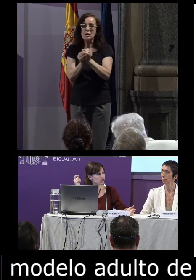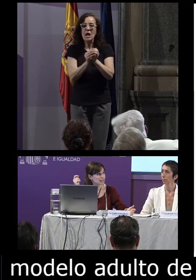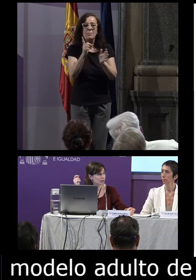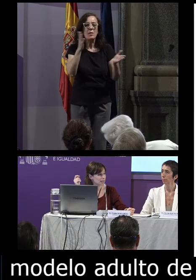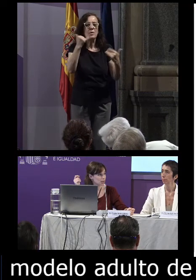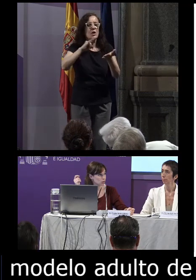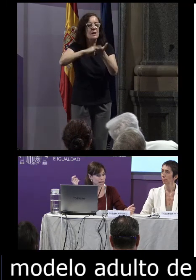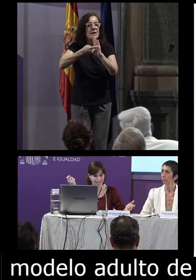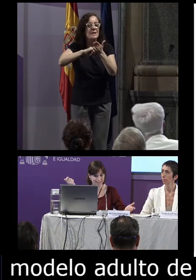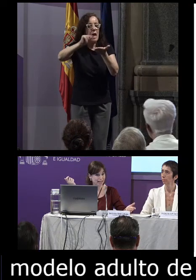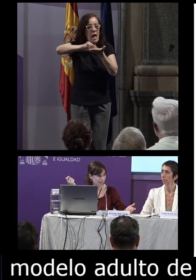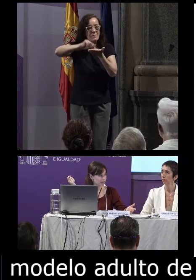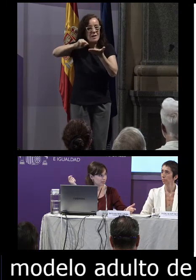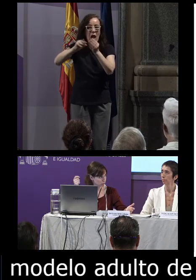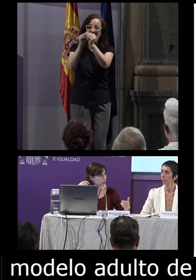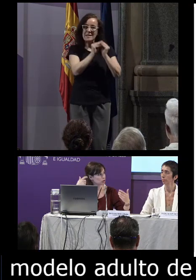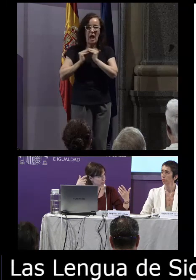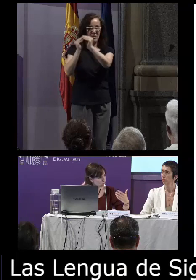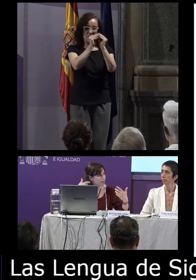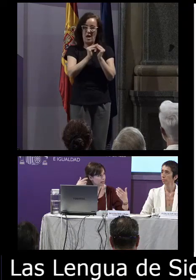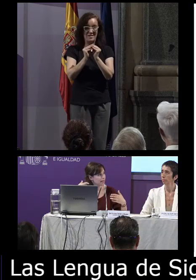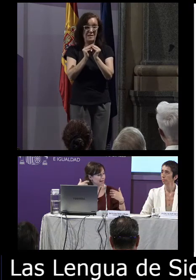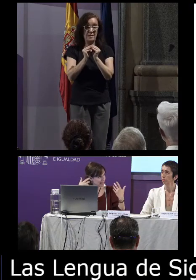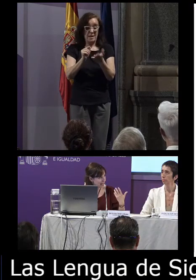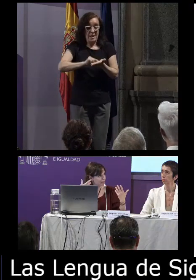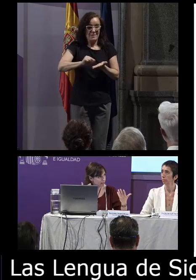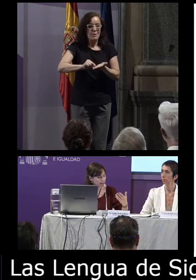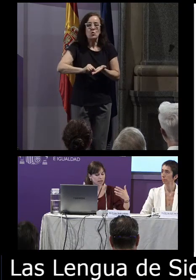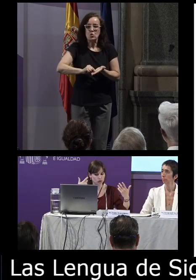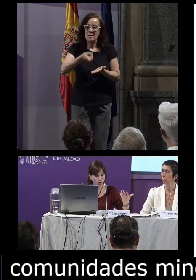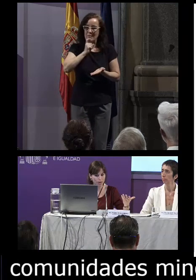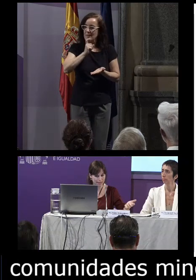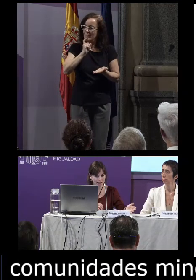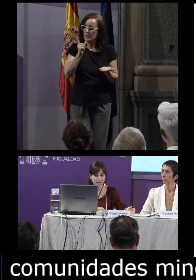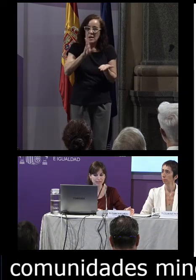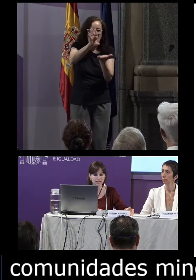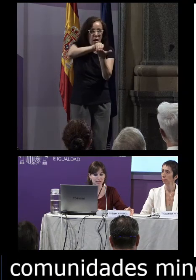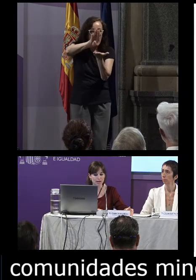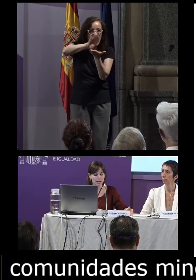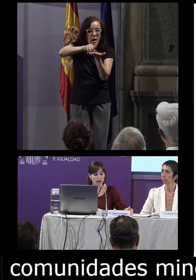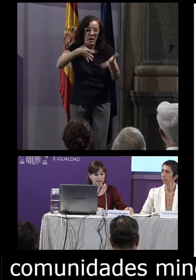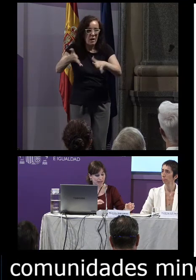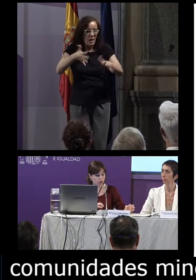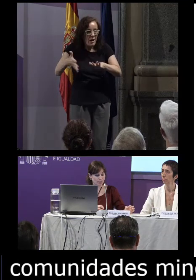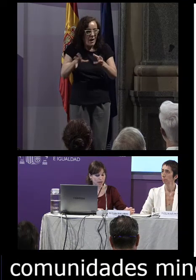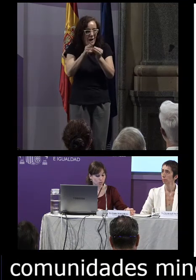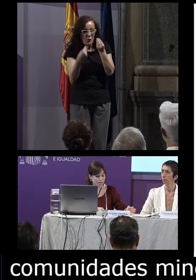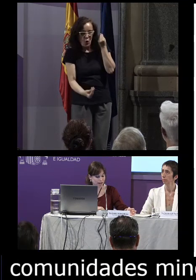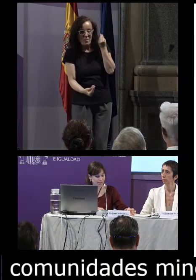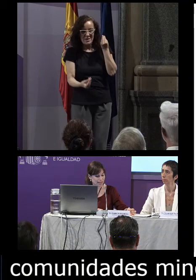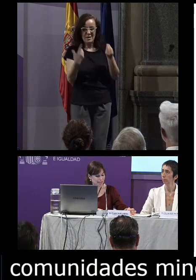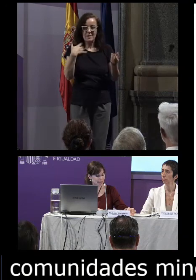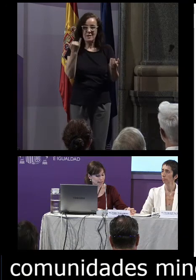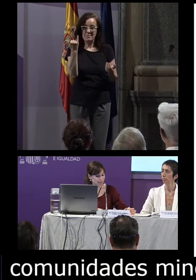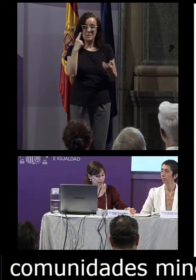tienen un sistema de escritura estándar entonces esto hace que sea difícil documentarlas. Tenemos también una